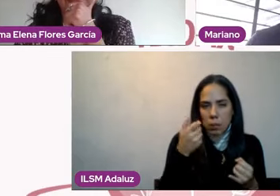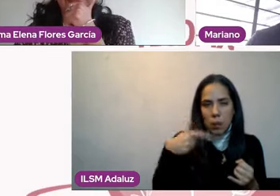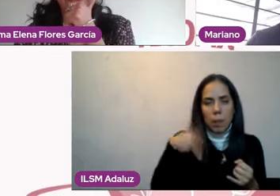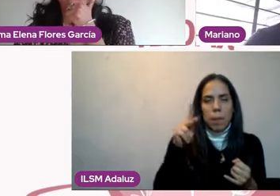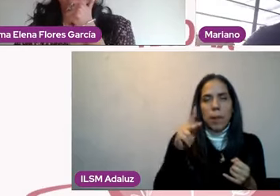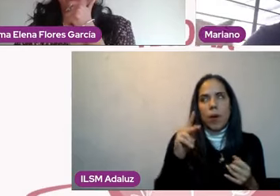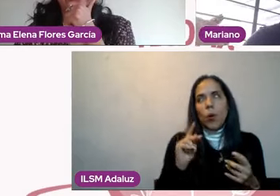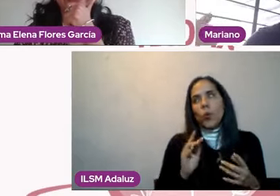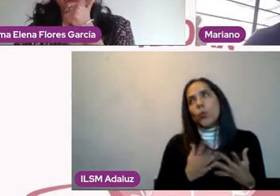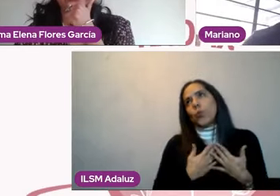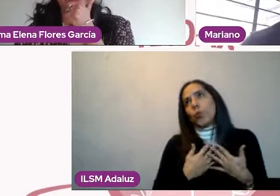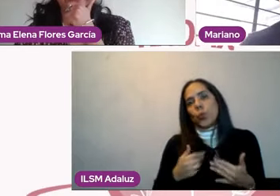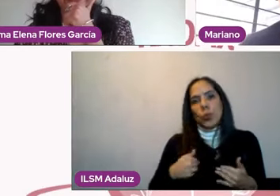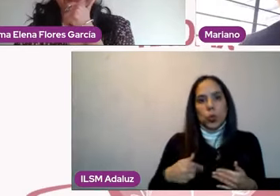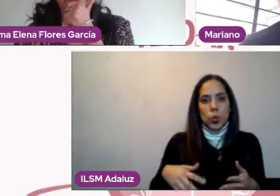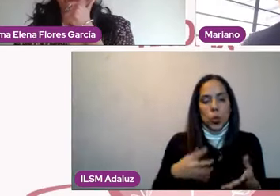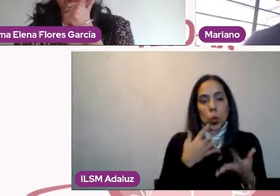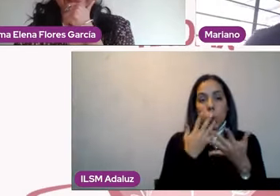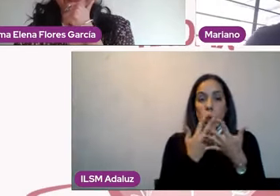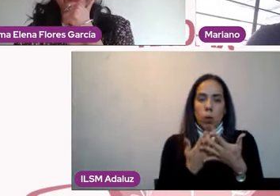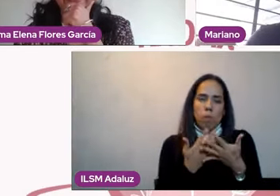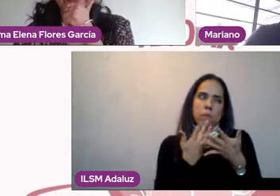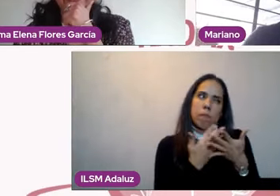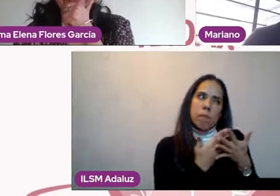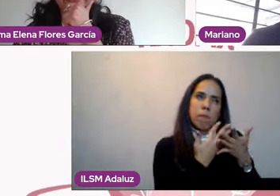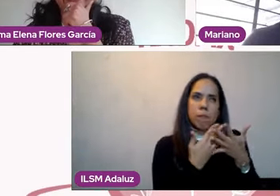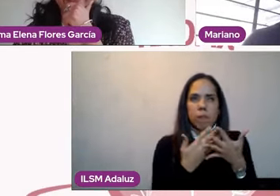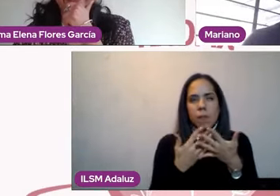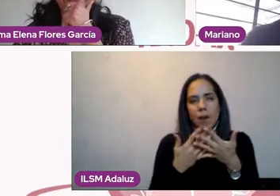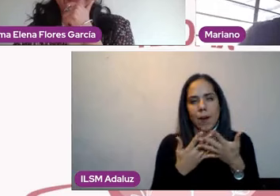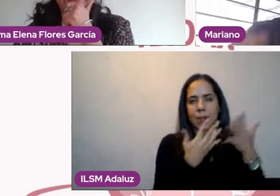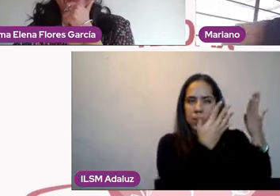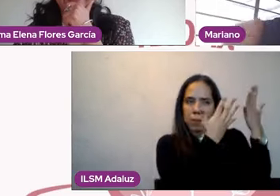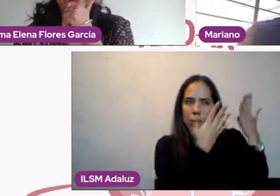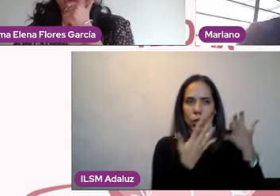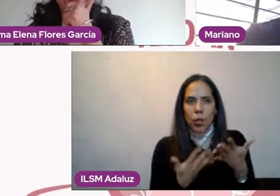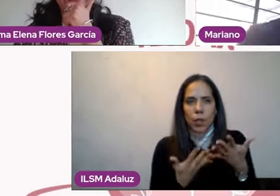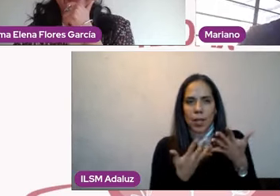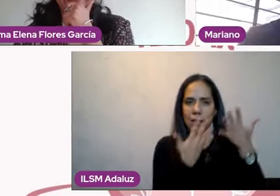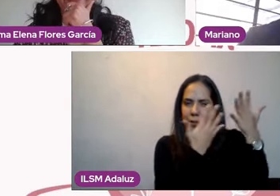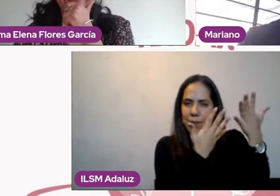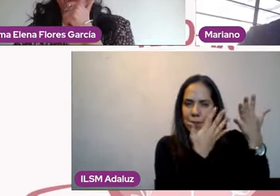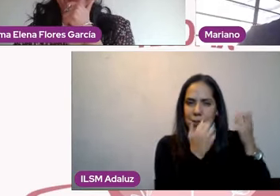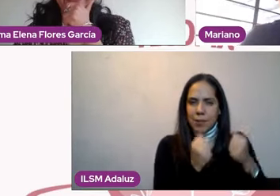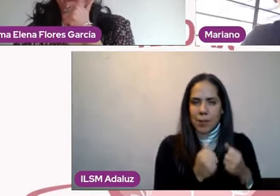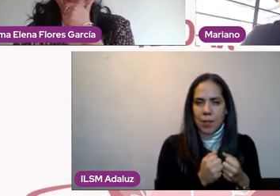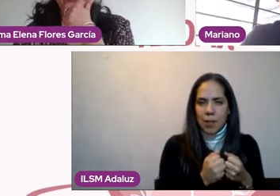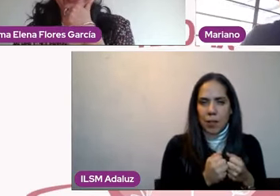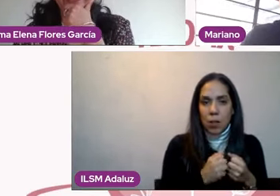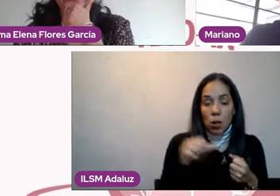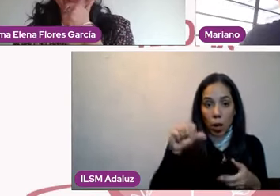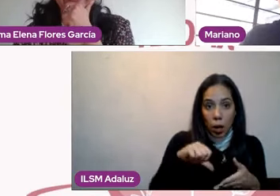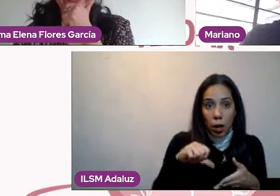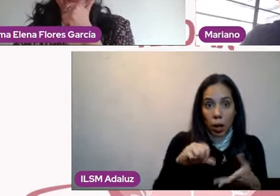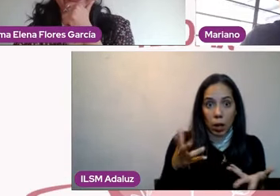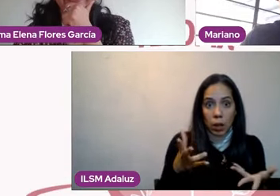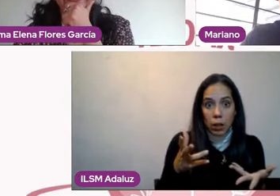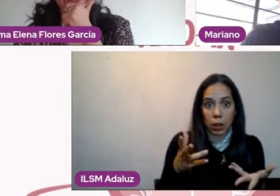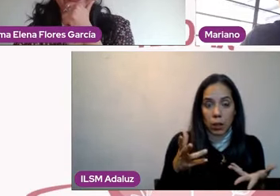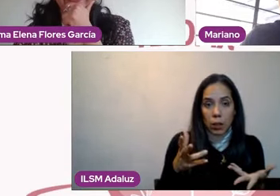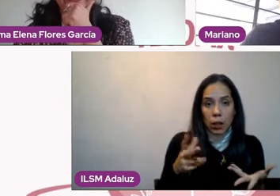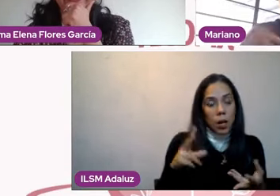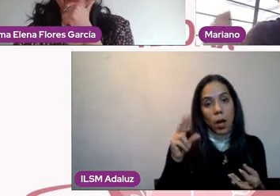romántica y un vínculo afectivo y cercané y todo eso, lo más probable es que voy a terminar insatisfecho